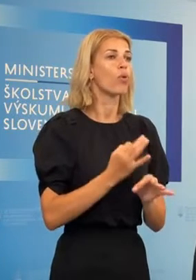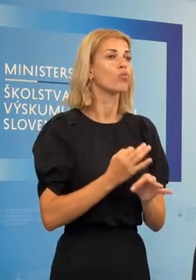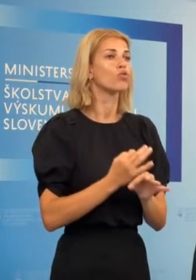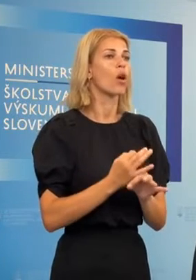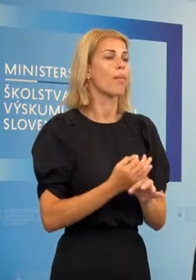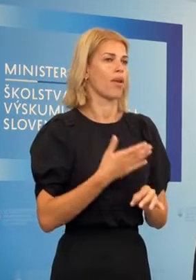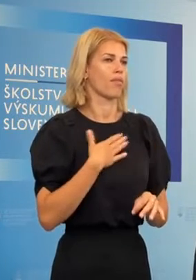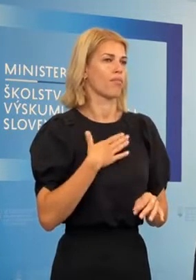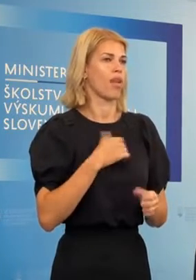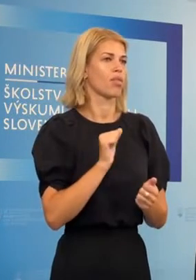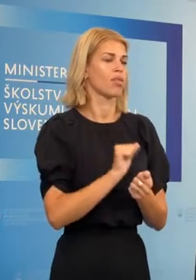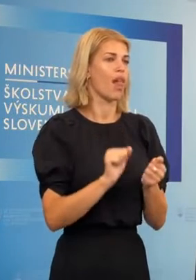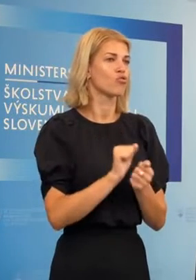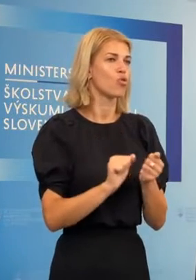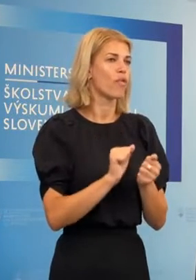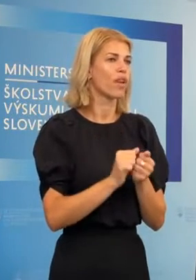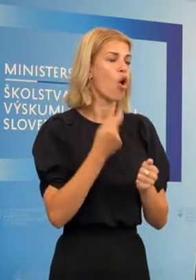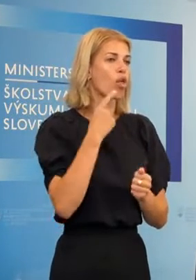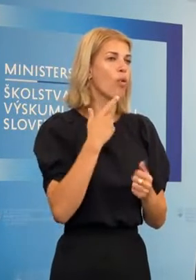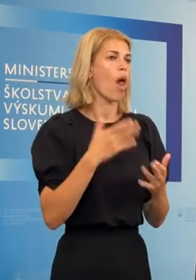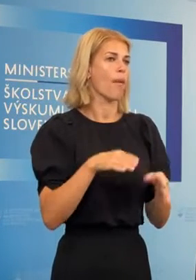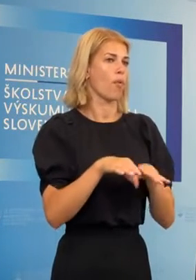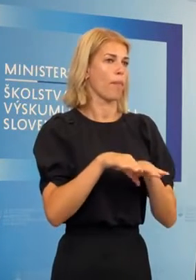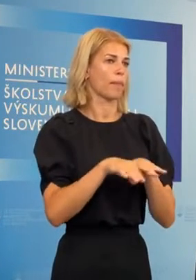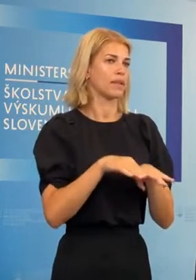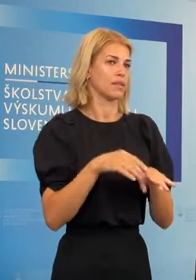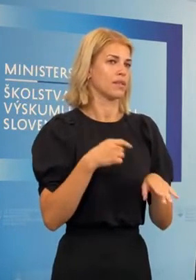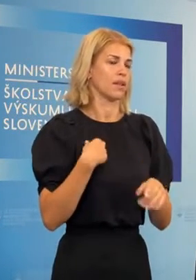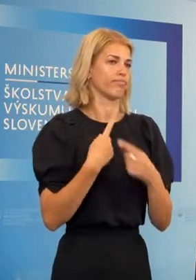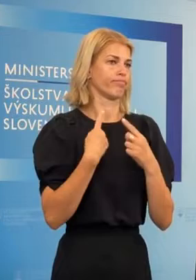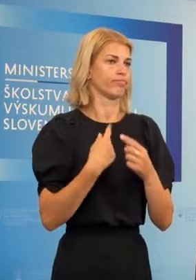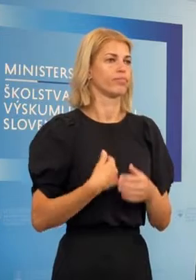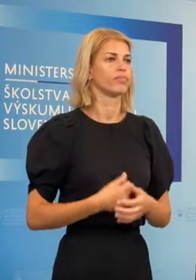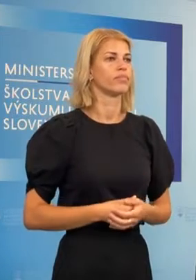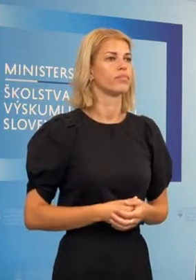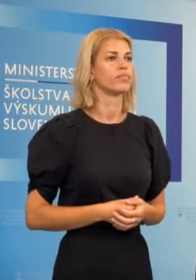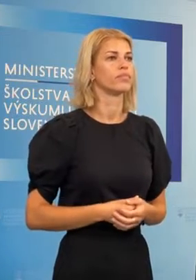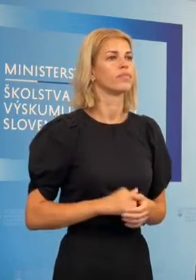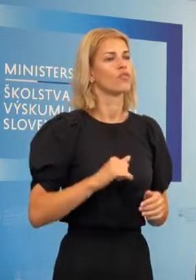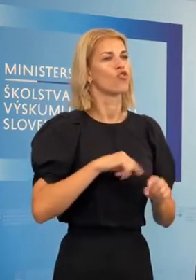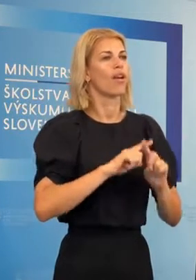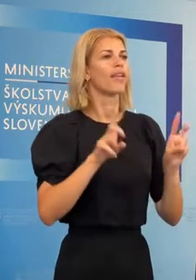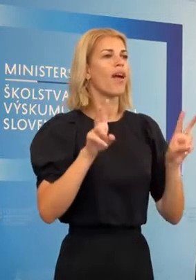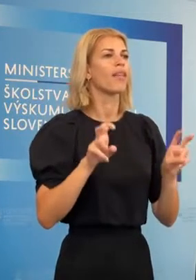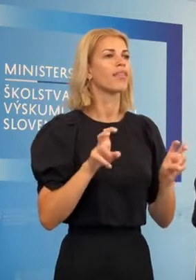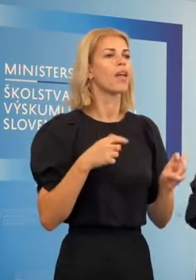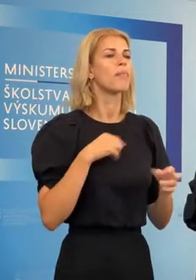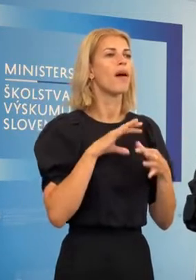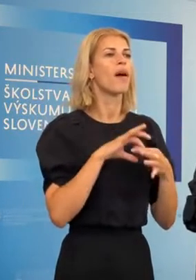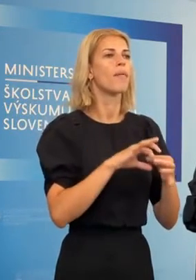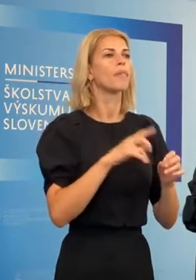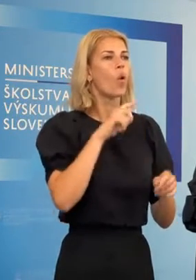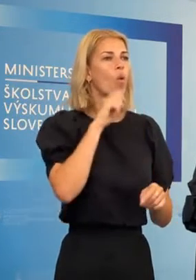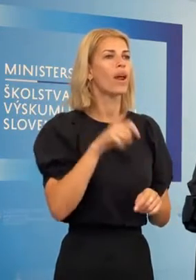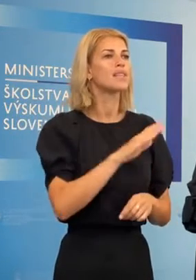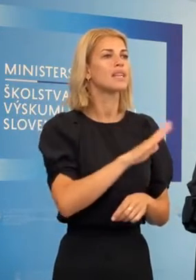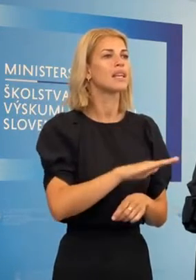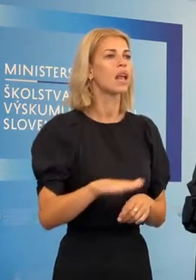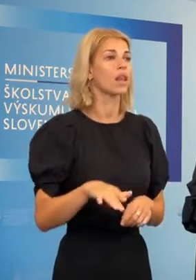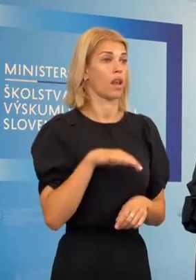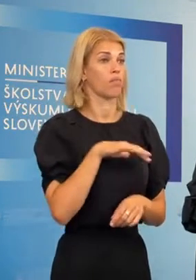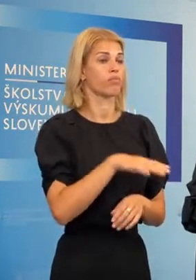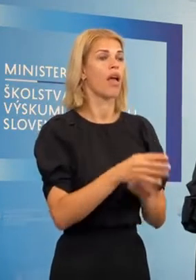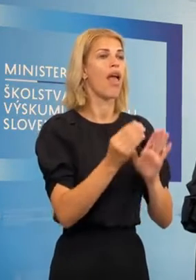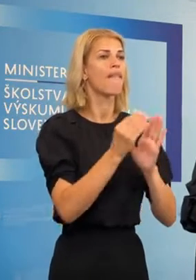tlačového, respektíve u pána ministra. Ďakujem a ešte k inej téme. Čo sa týka ukrajinských detí, máte